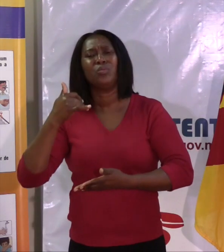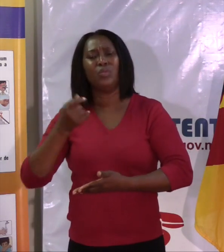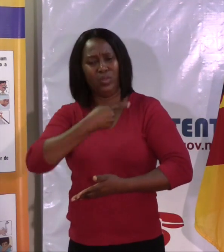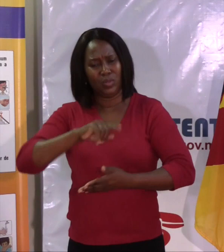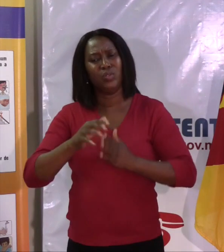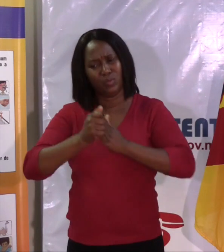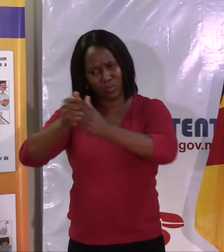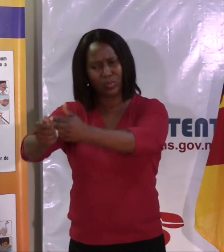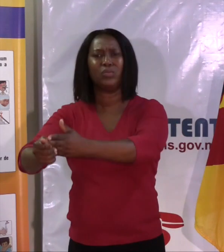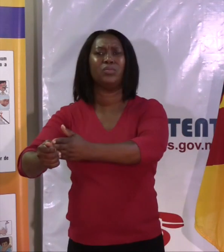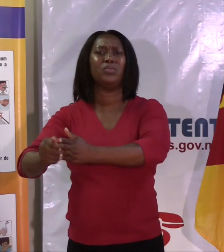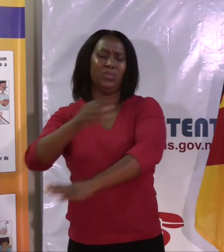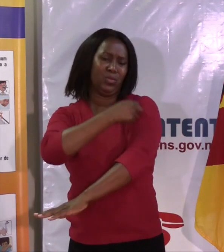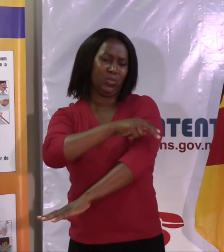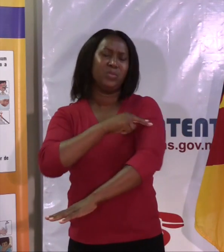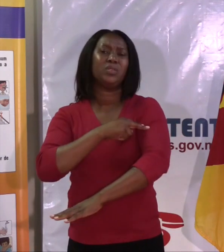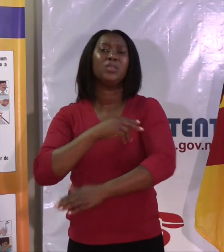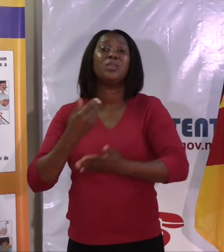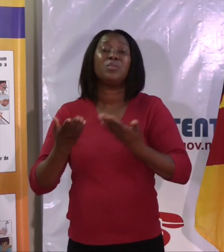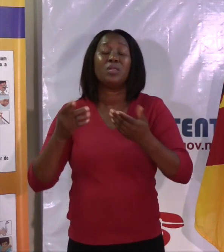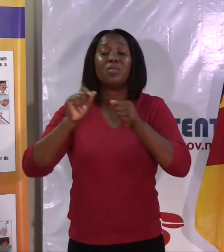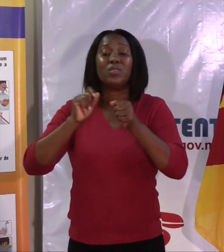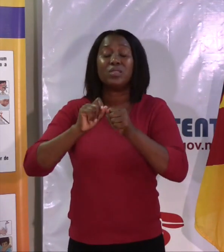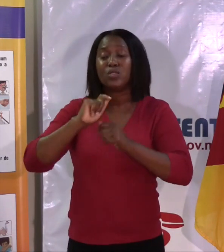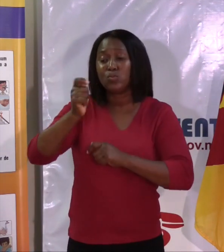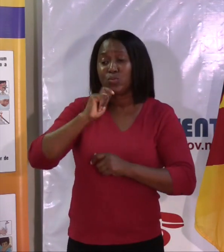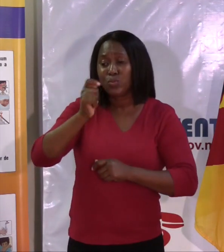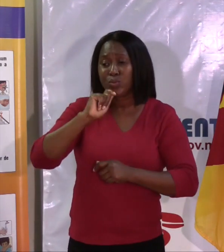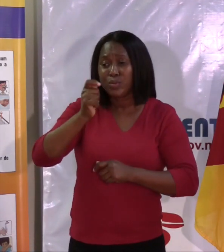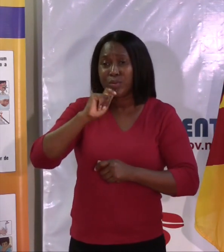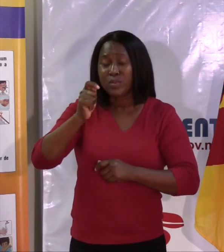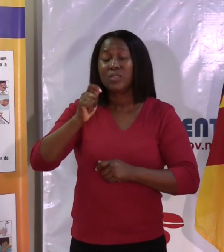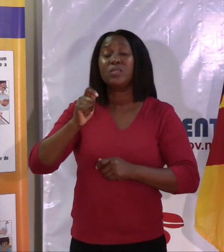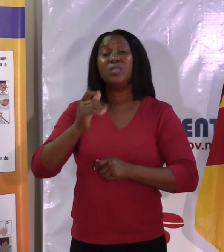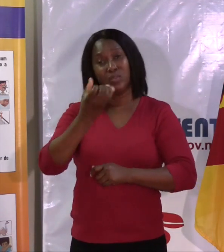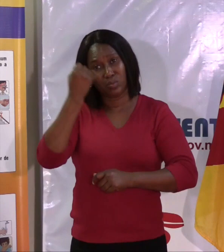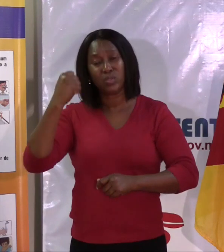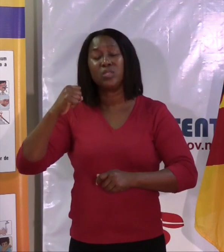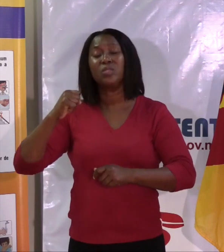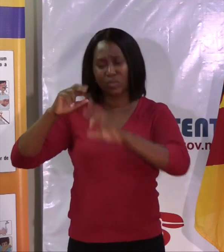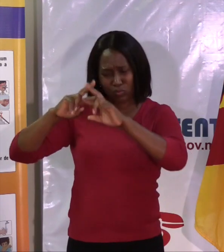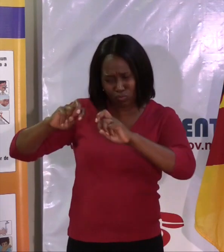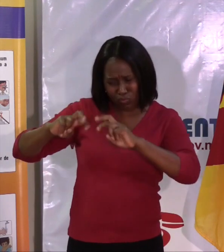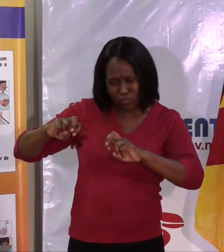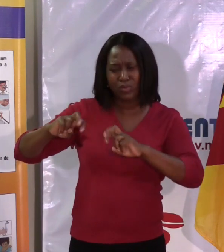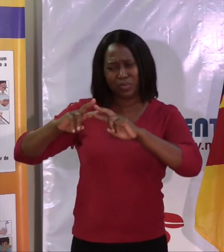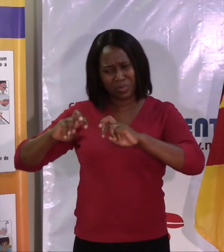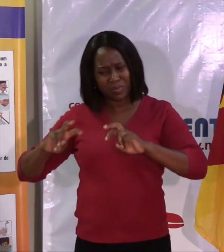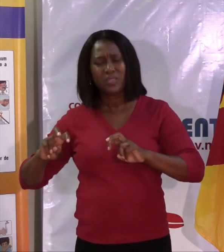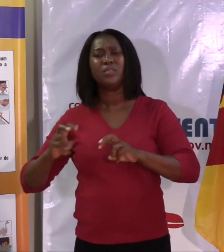instituições sanitárias para que, de facto, se procedam com entrevista e, se for necessário testar, vamos testar. Se não, também vamos dizer às pessoas